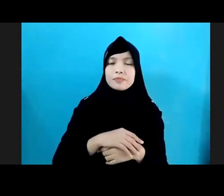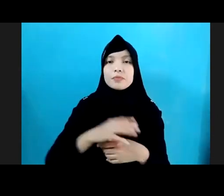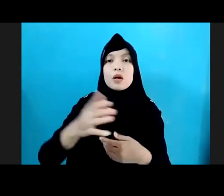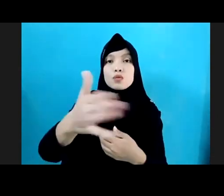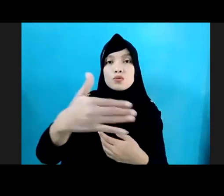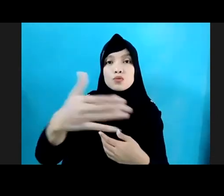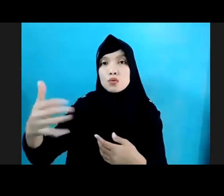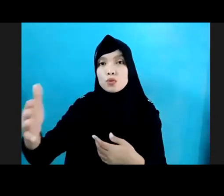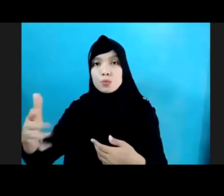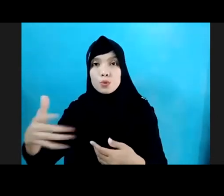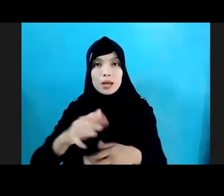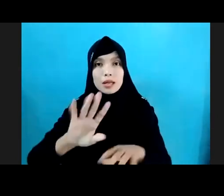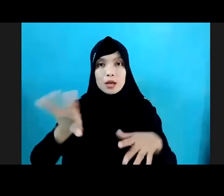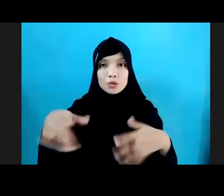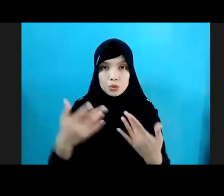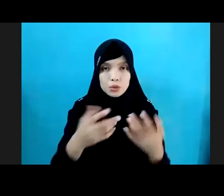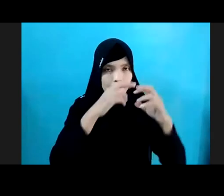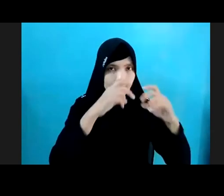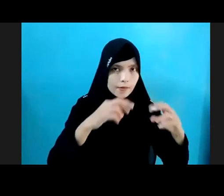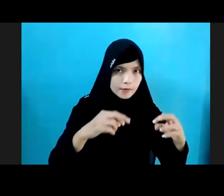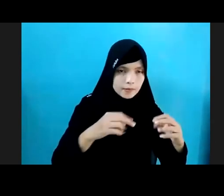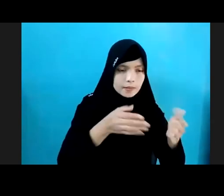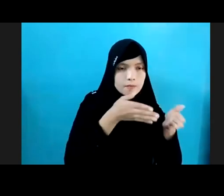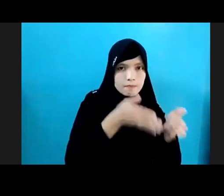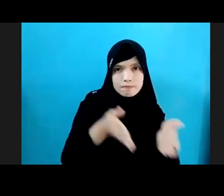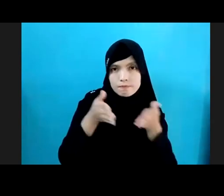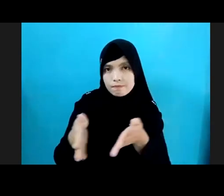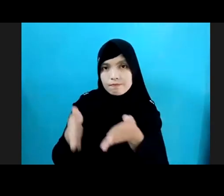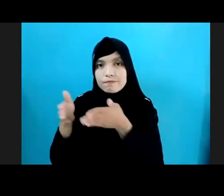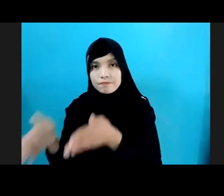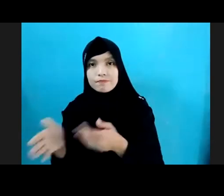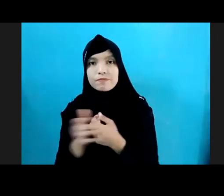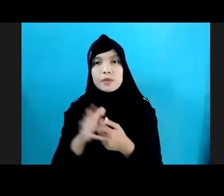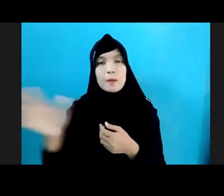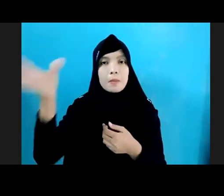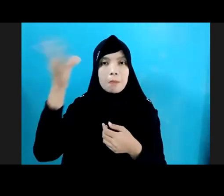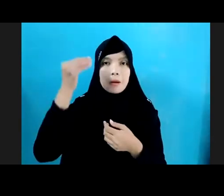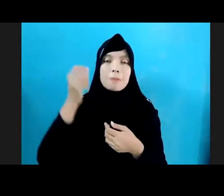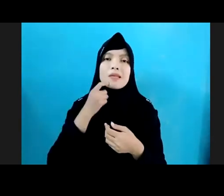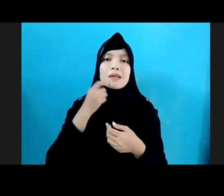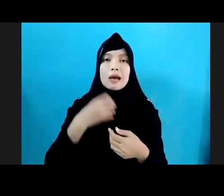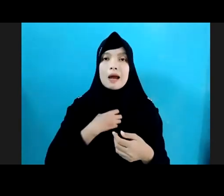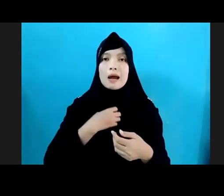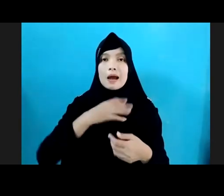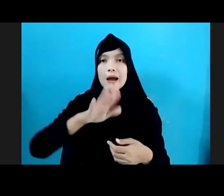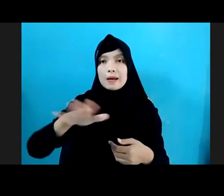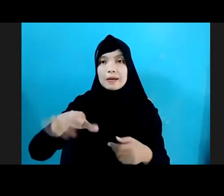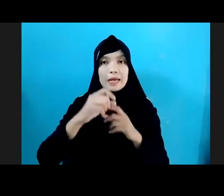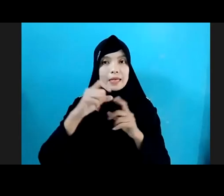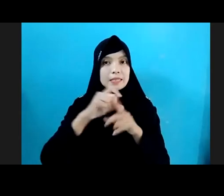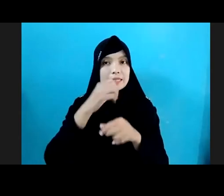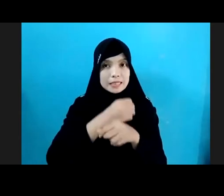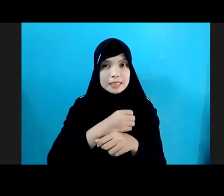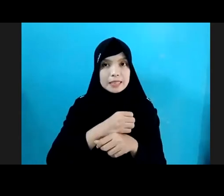Dilakukan Analisa Data Dan Menjadi Beberapa Bagian Yaitu Pemahaman Tentang Hak Anak Dan SDG Praktik